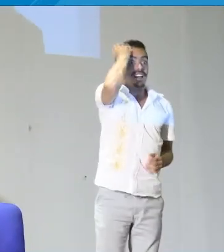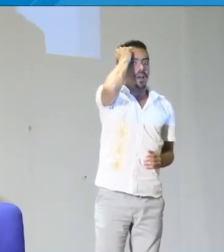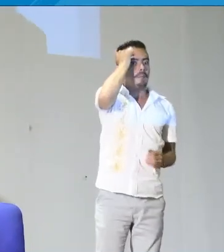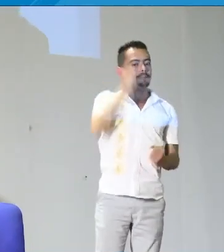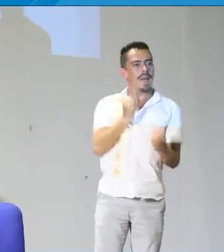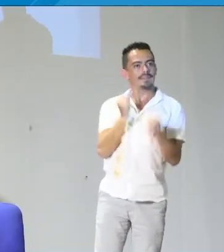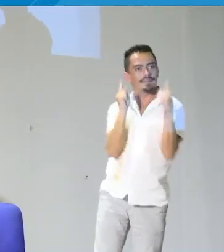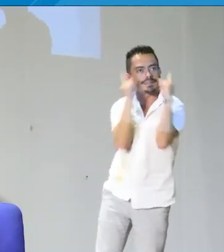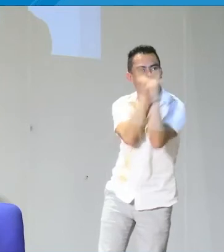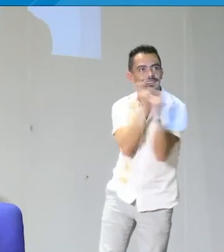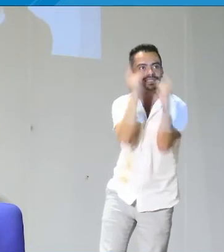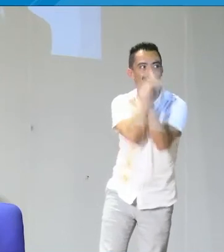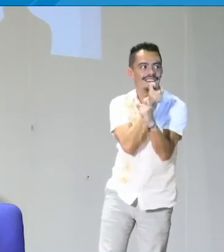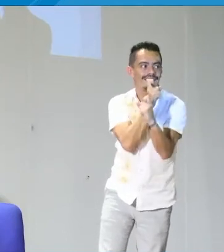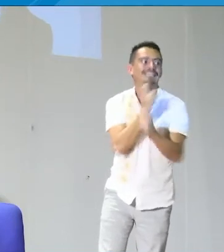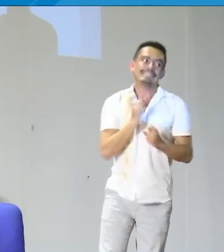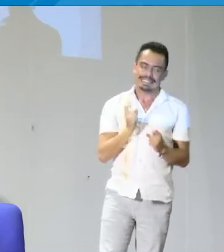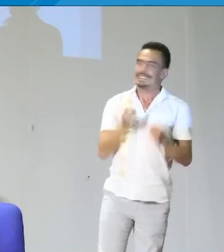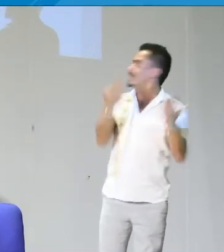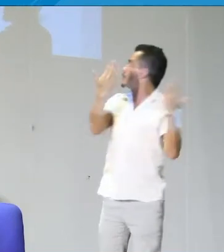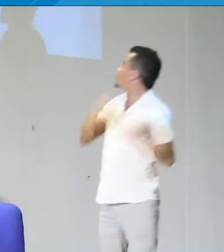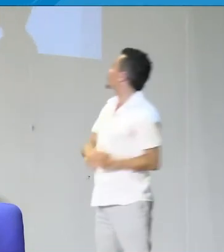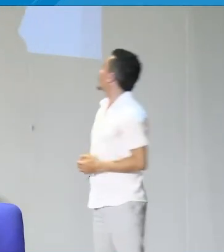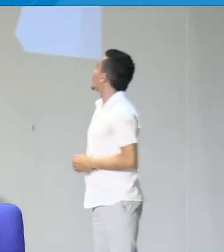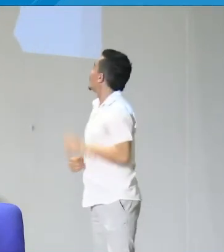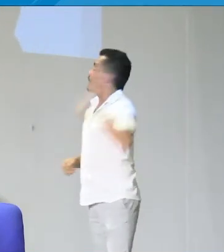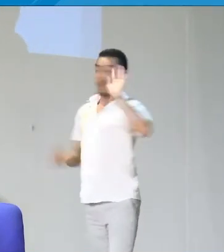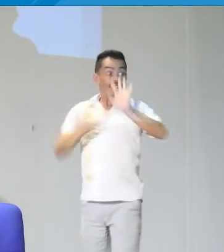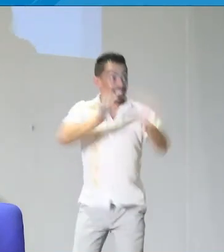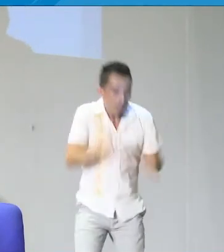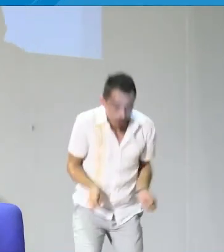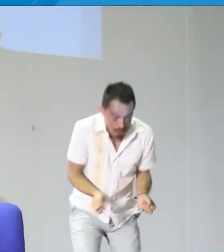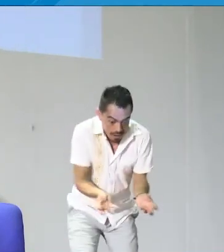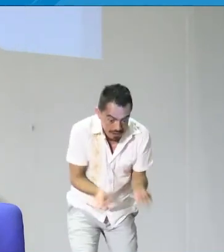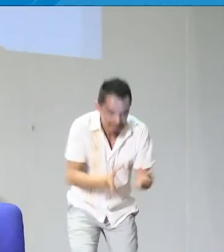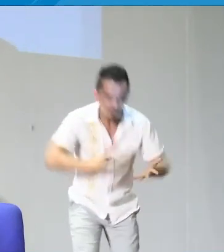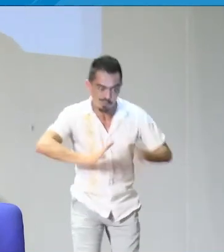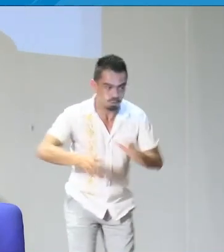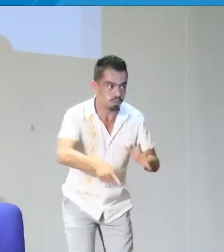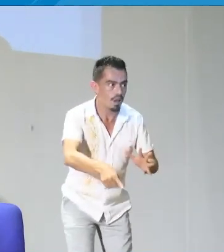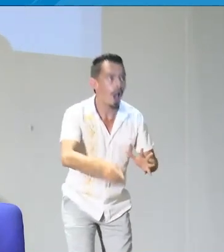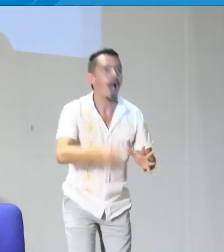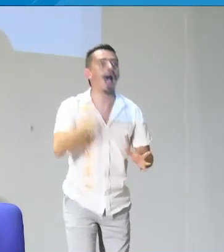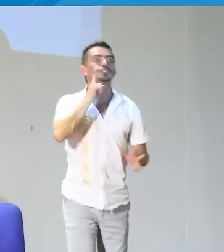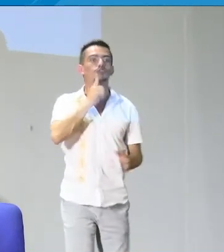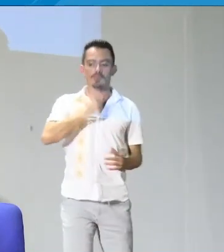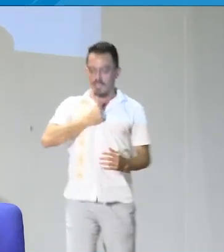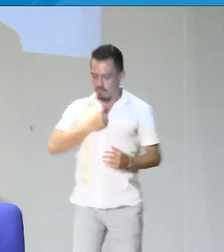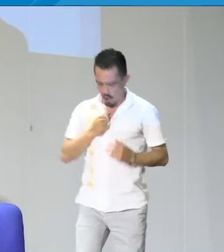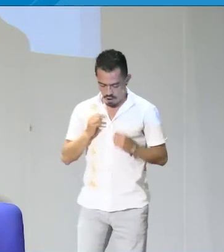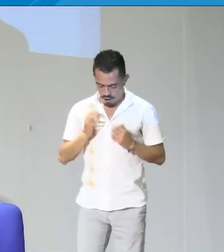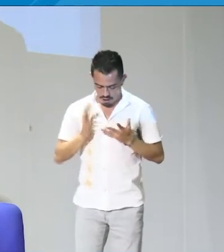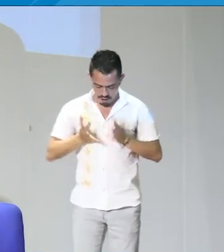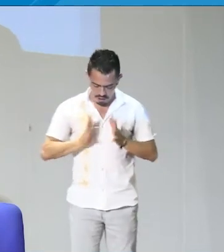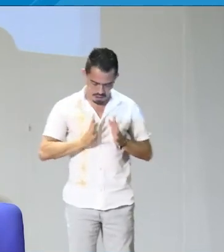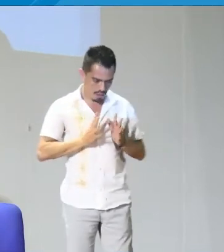intérprete, permite generar esa metalingüística para los niños sordos y que propicie la reflexión. Precisamente